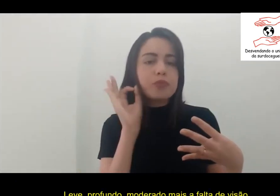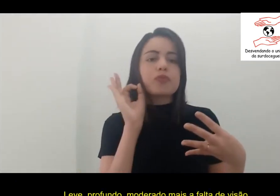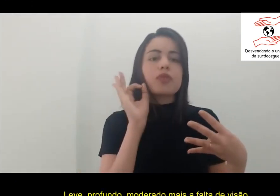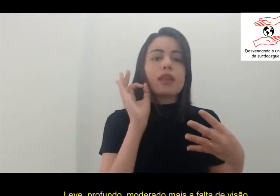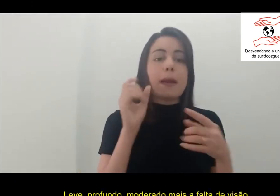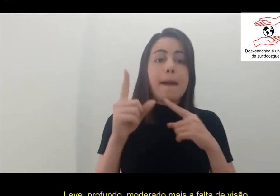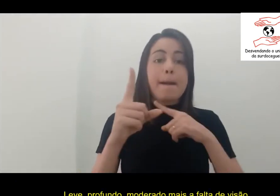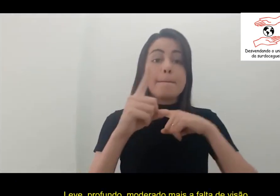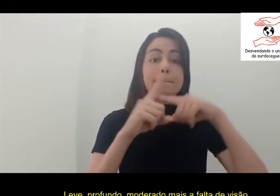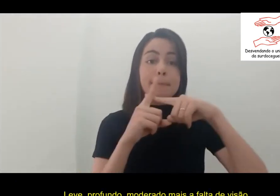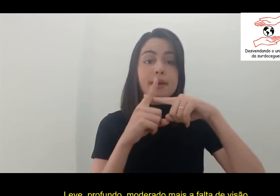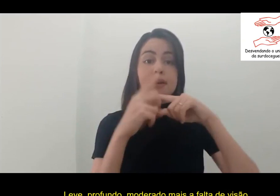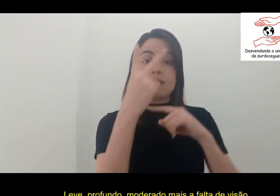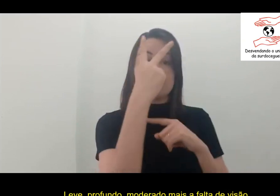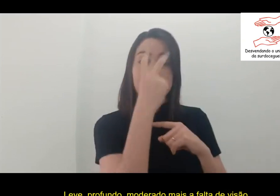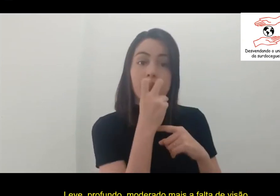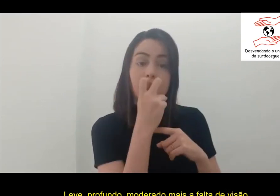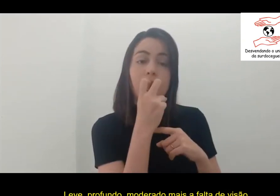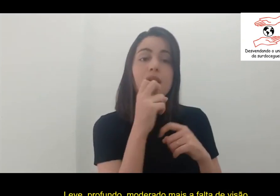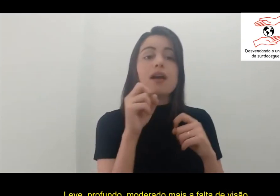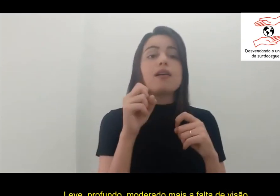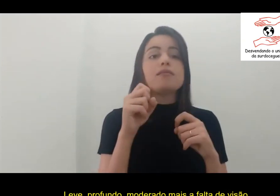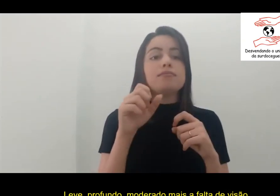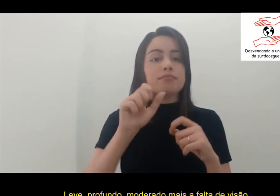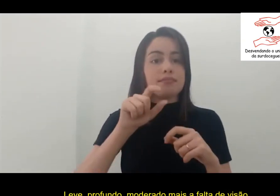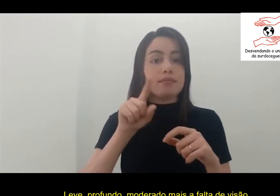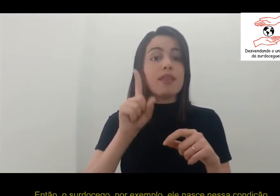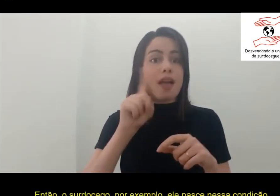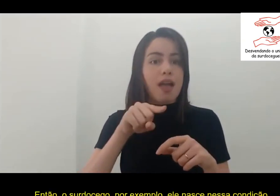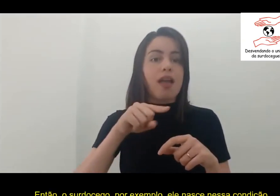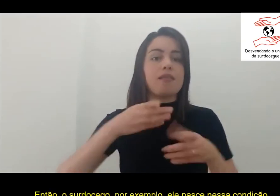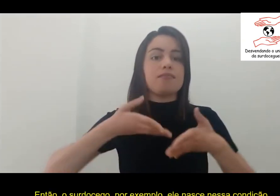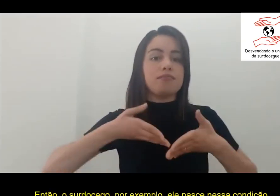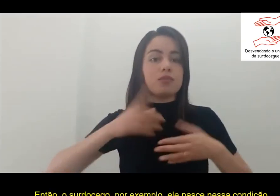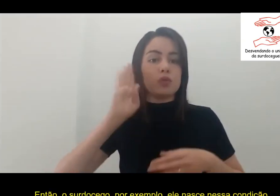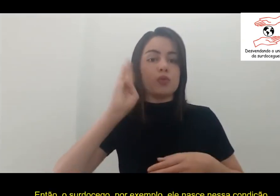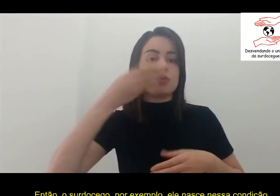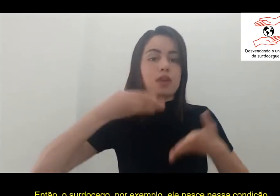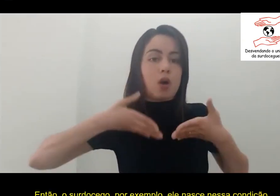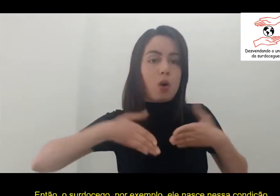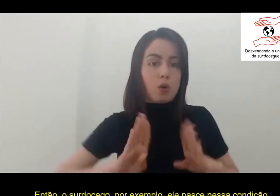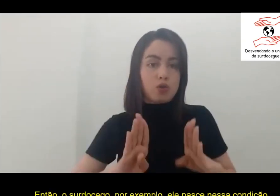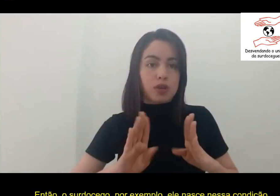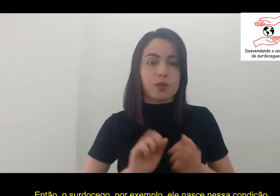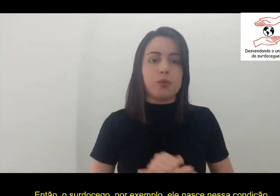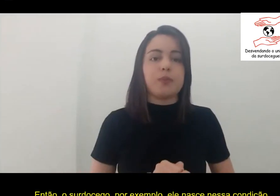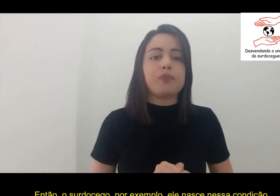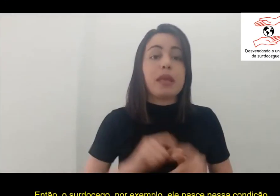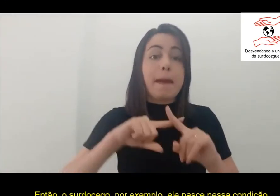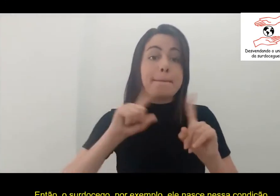profundo, moderado, mais a falta de visão. Então, o surdo-cego, por exemplo,